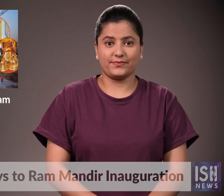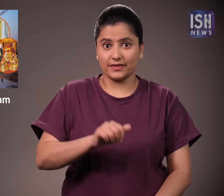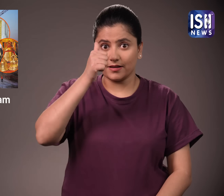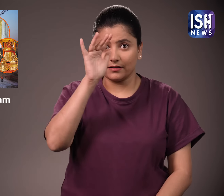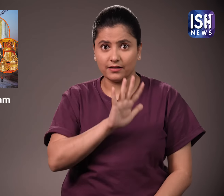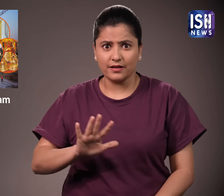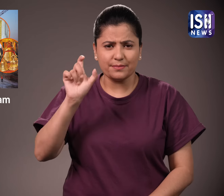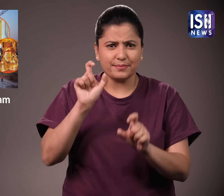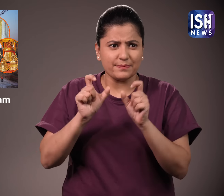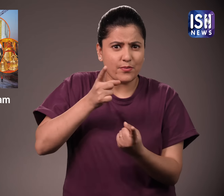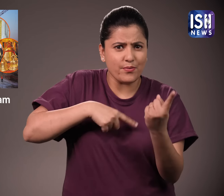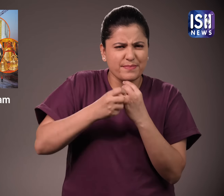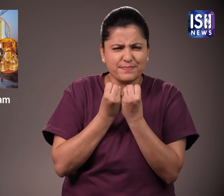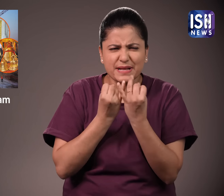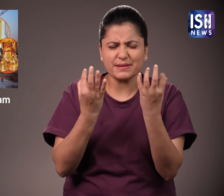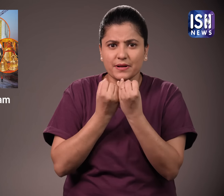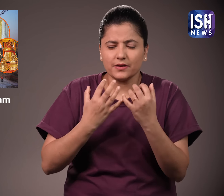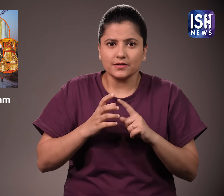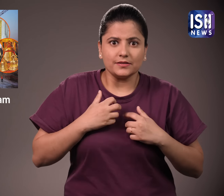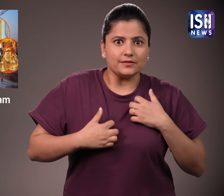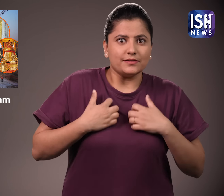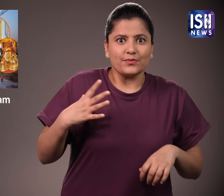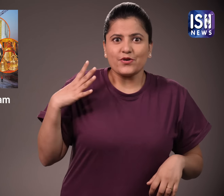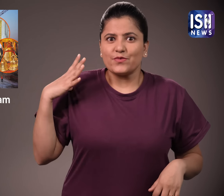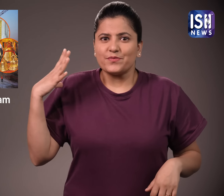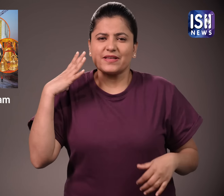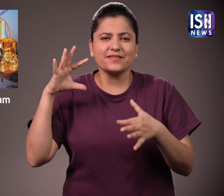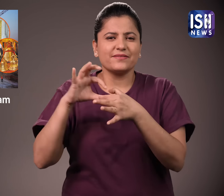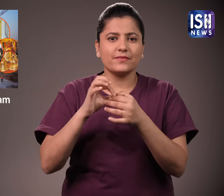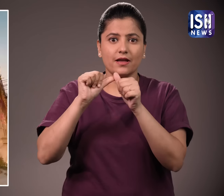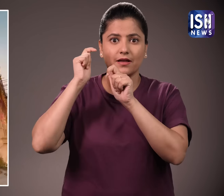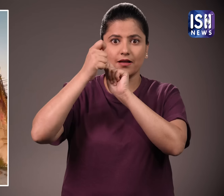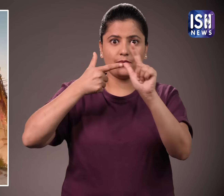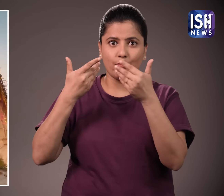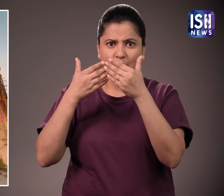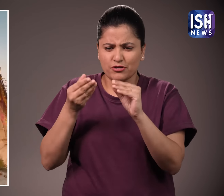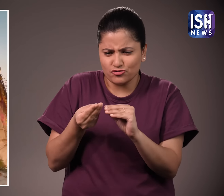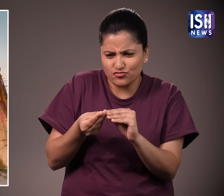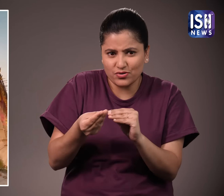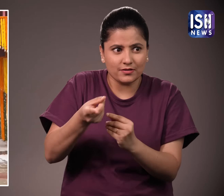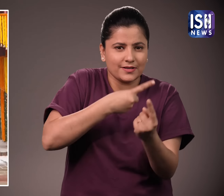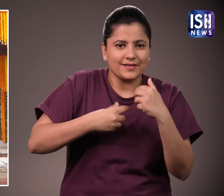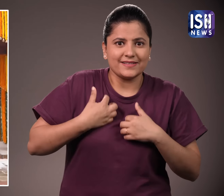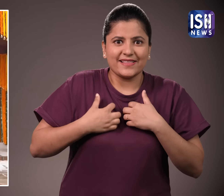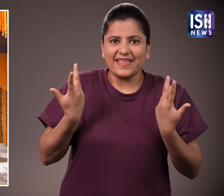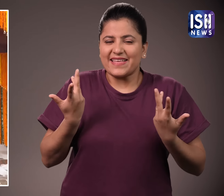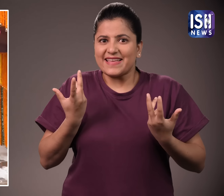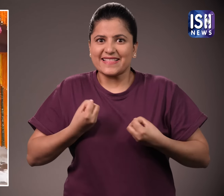कई भारतियों राम मंदिर के उटगाटन का बे सबरी से इंतजार कर रहे हैं जो अब कुछ ही दिन दूर है